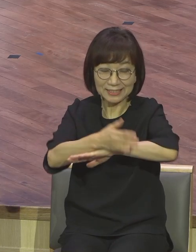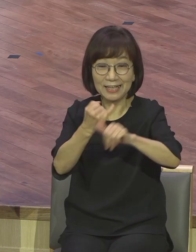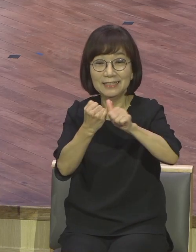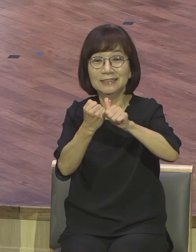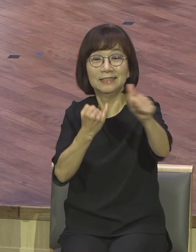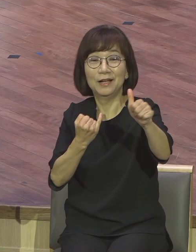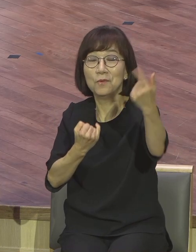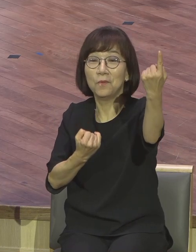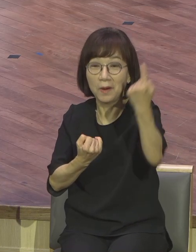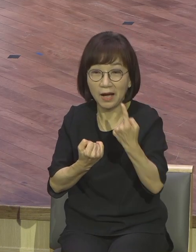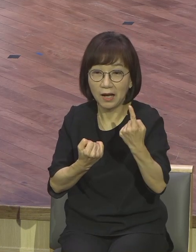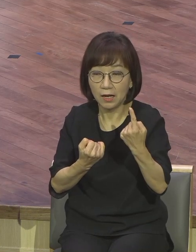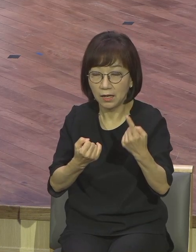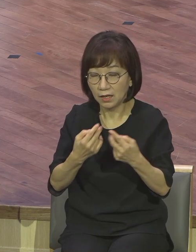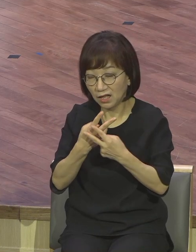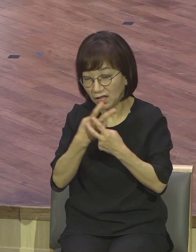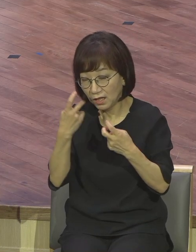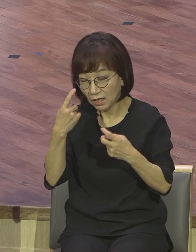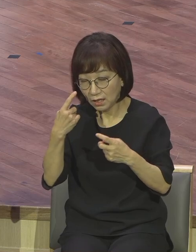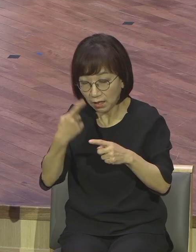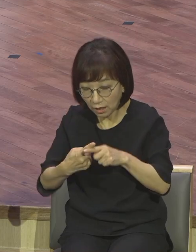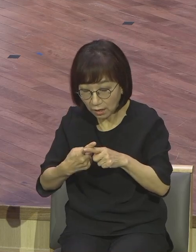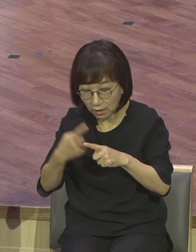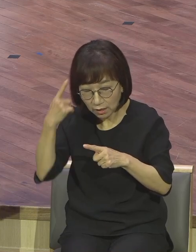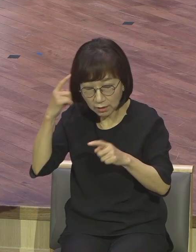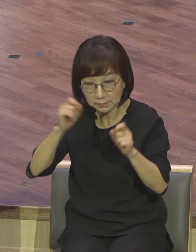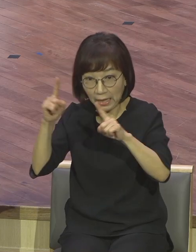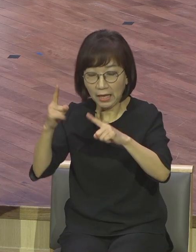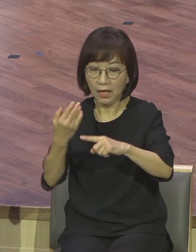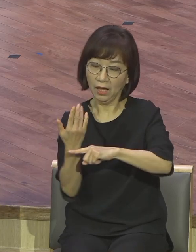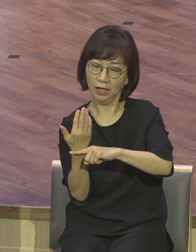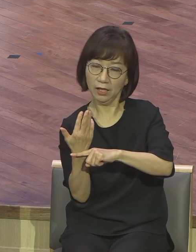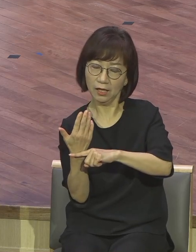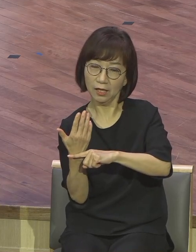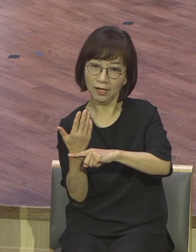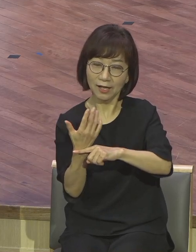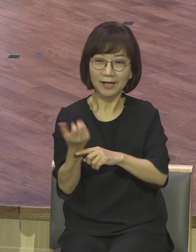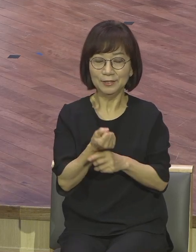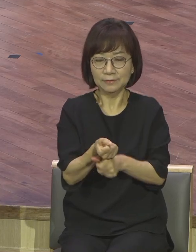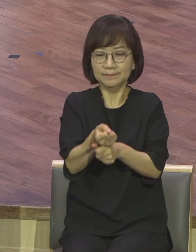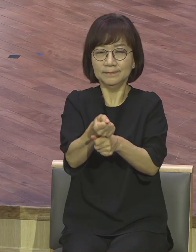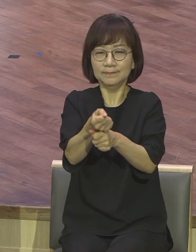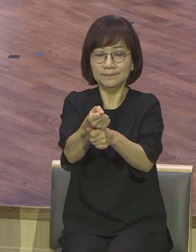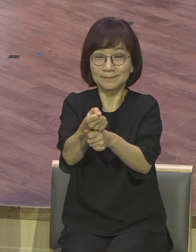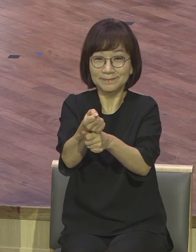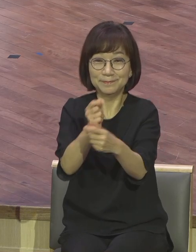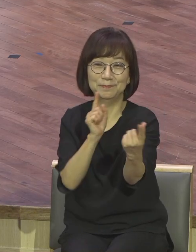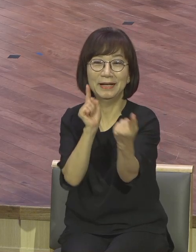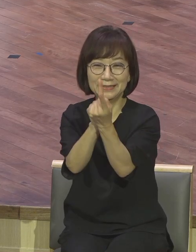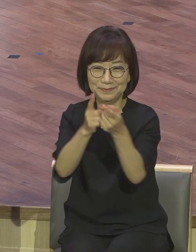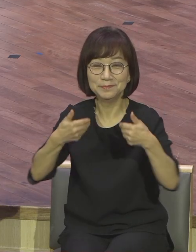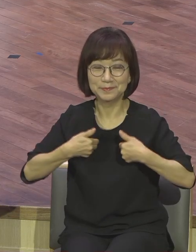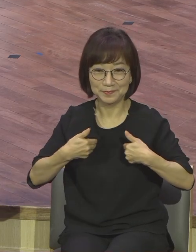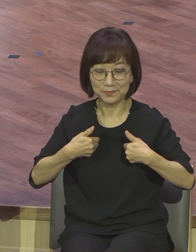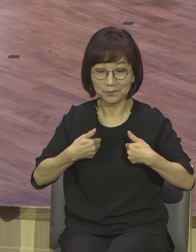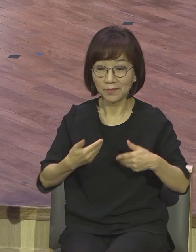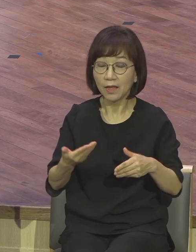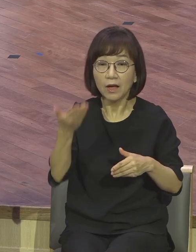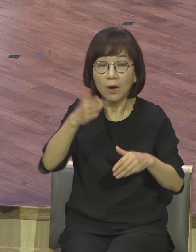자다가 일어나서 등불을 그렇게 켜고 신랑을 맞이하러 나갑니다. 그런데 오늘 본문에 보면 한